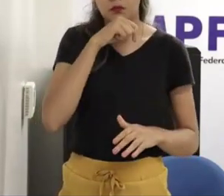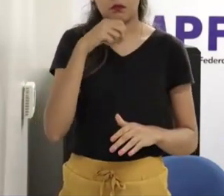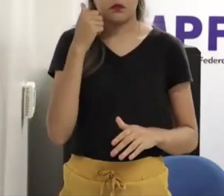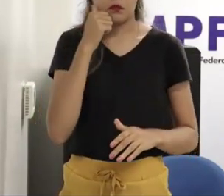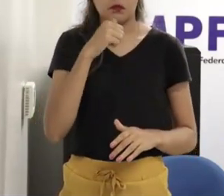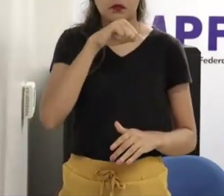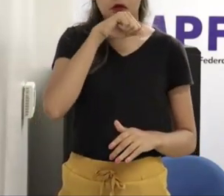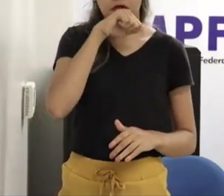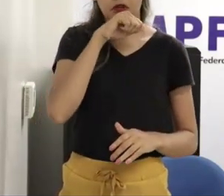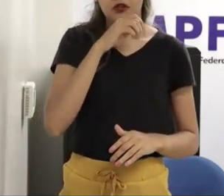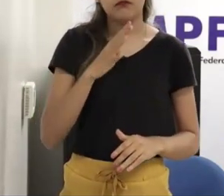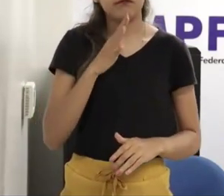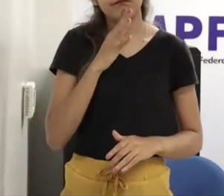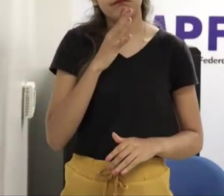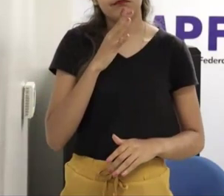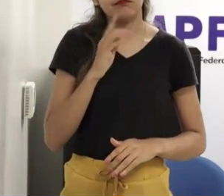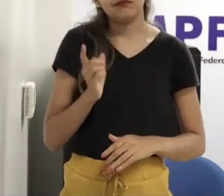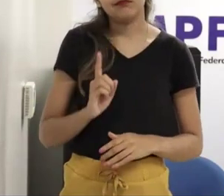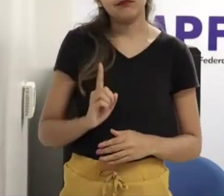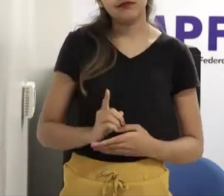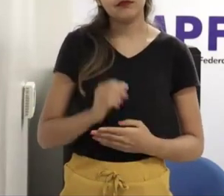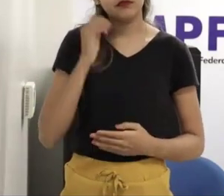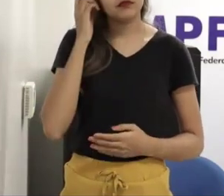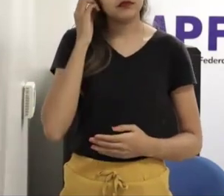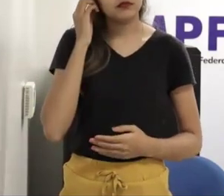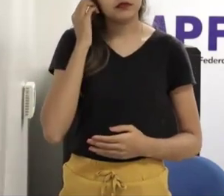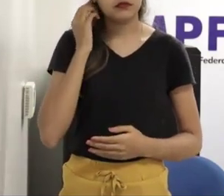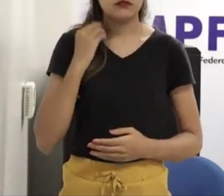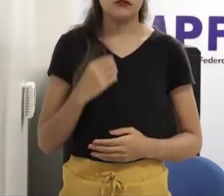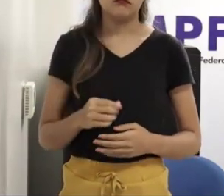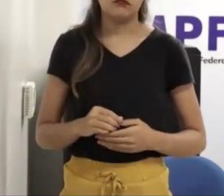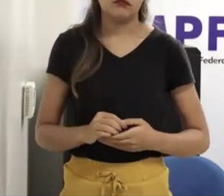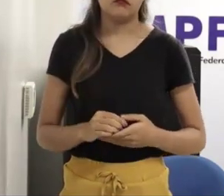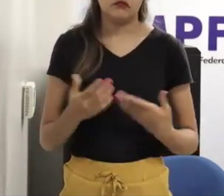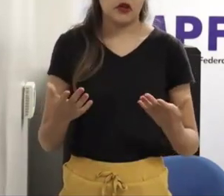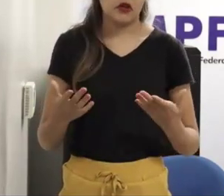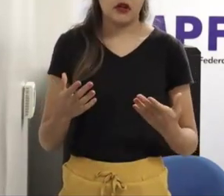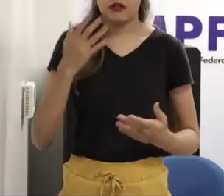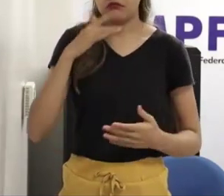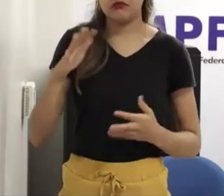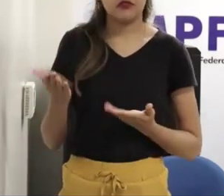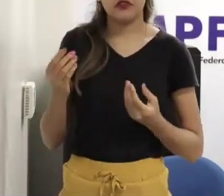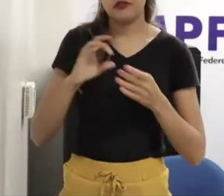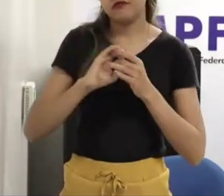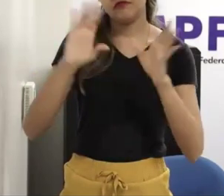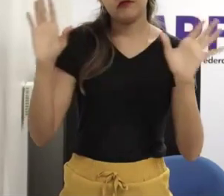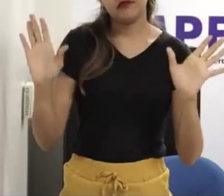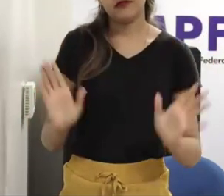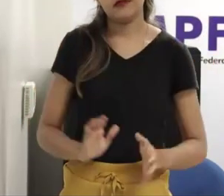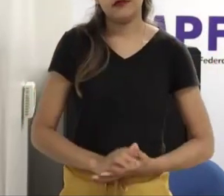crianças e daí deixa a criança ao, adeusará, eu instalei ali